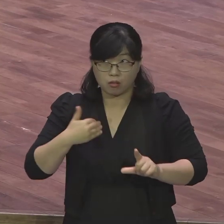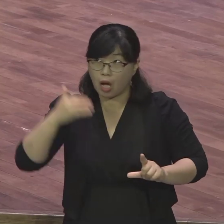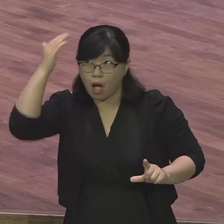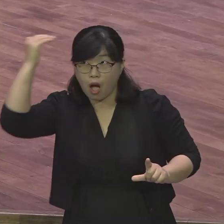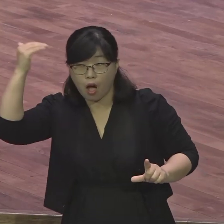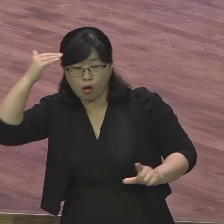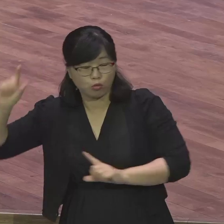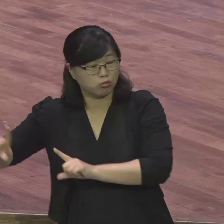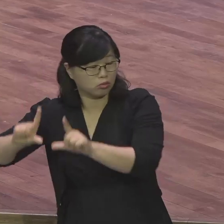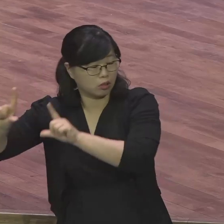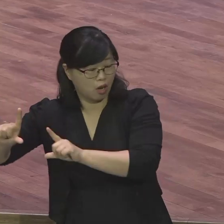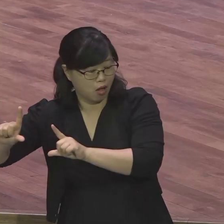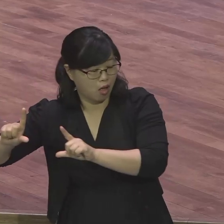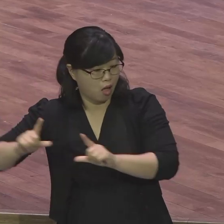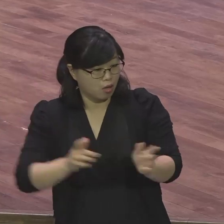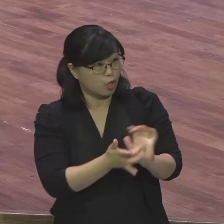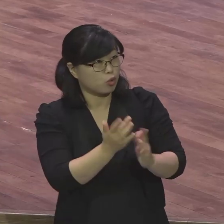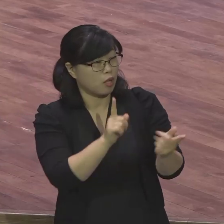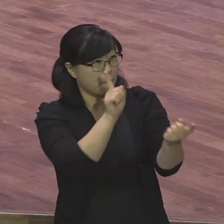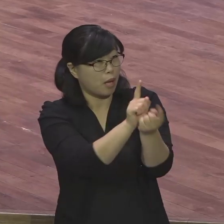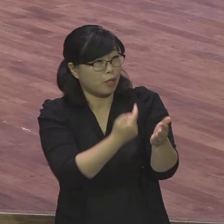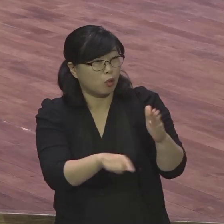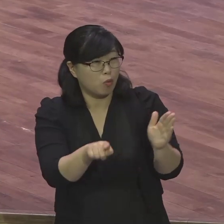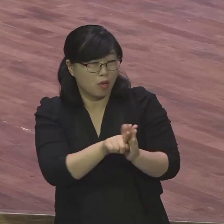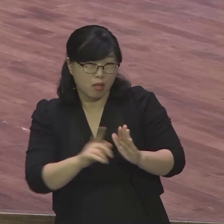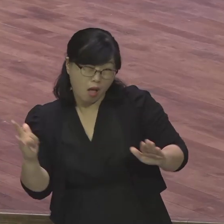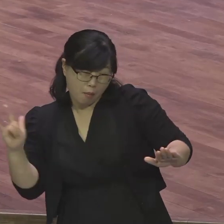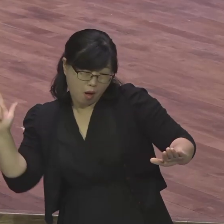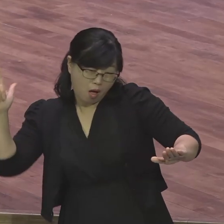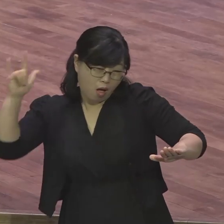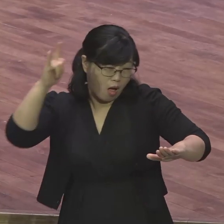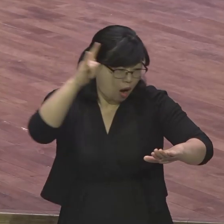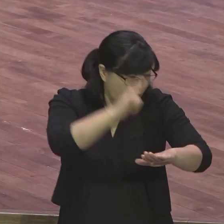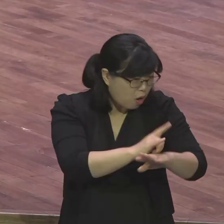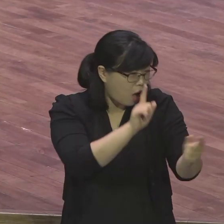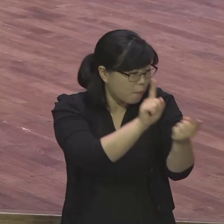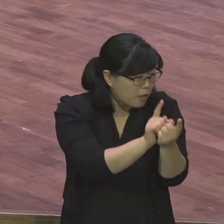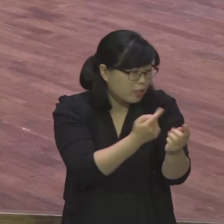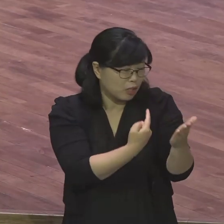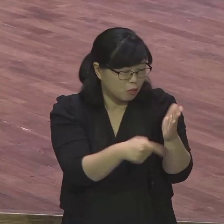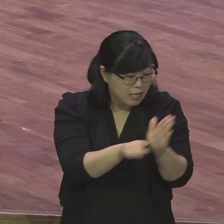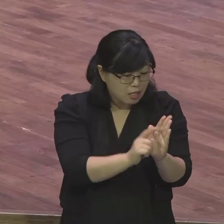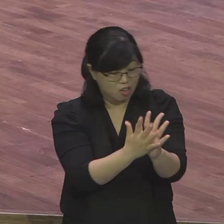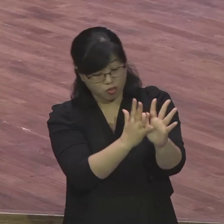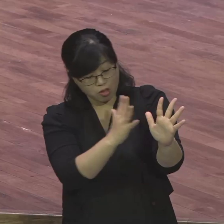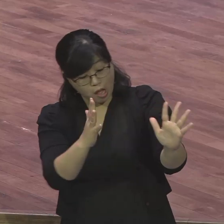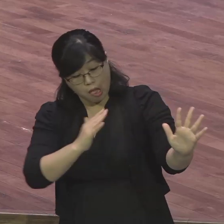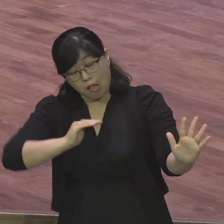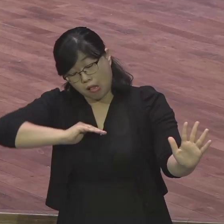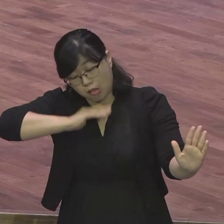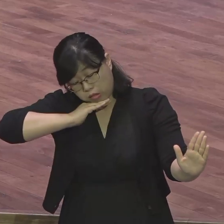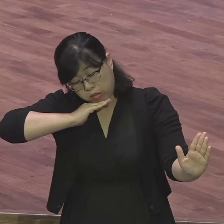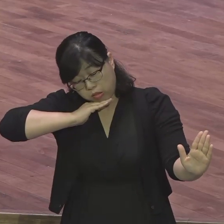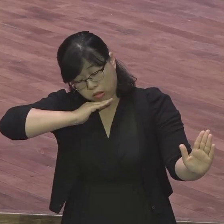만나기 힘들겠어요? 한 사람을 만나야 구원받는데 예수님 때는 예수님을 만나야 구원받았다니까요.